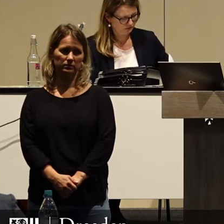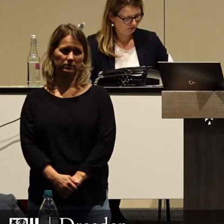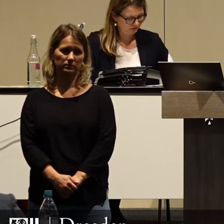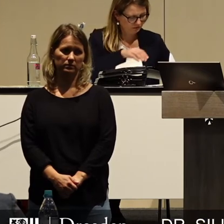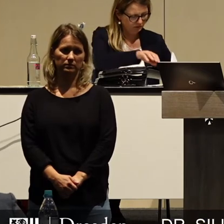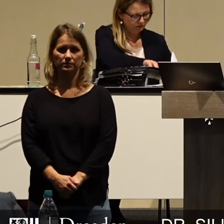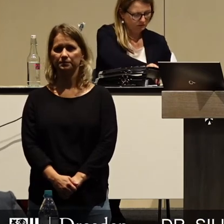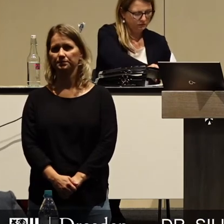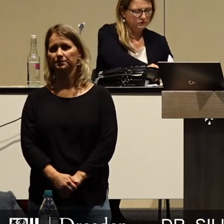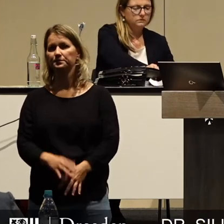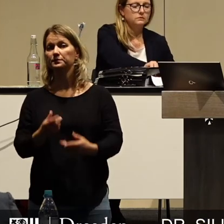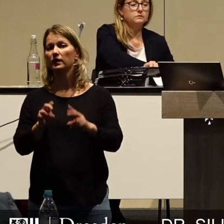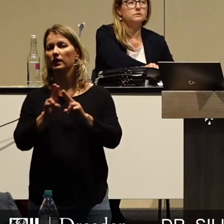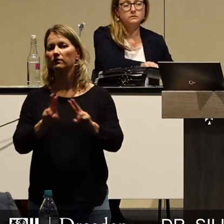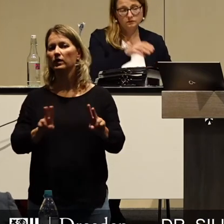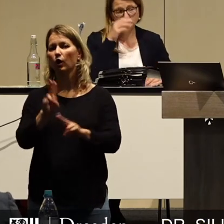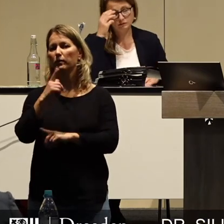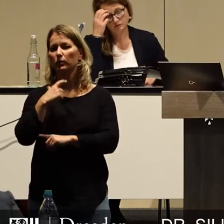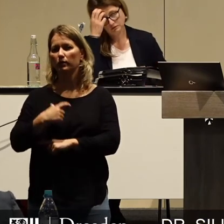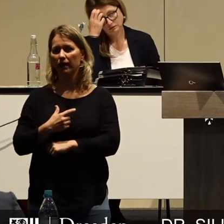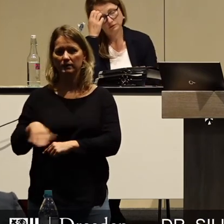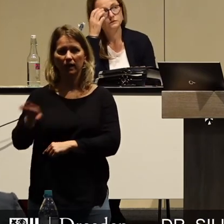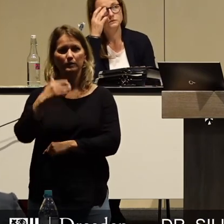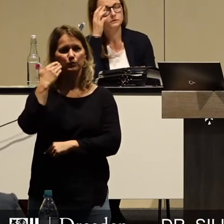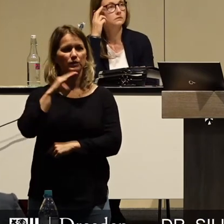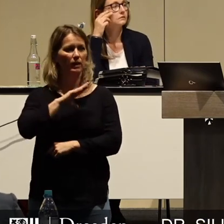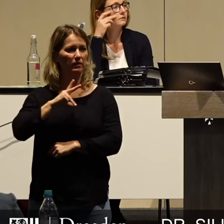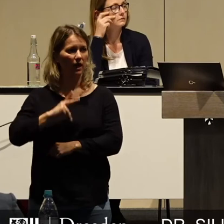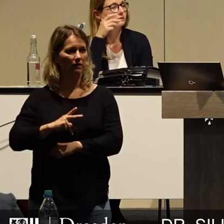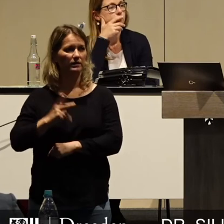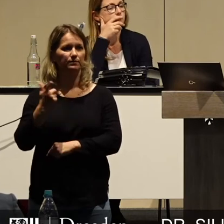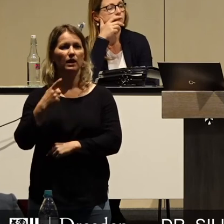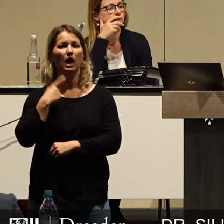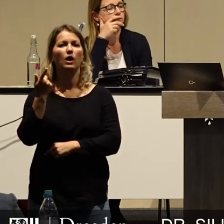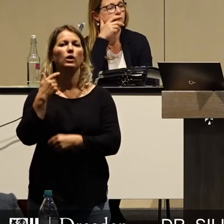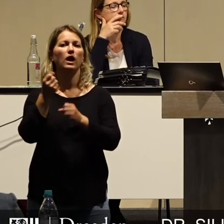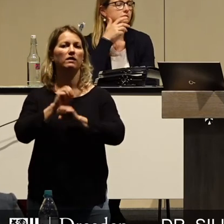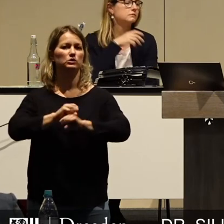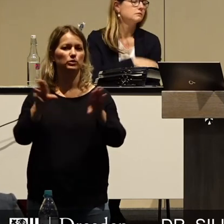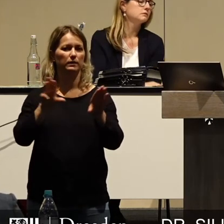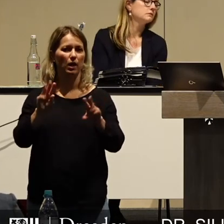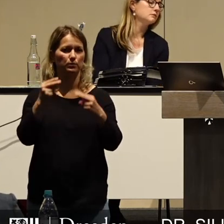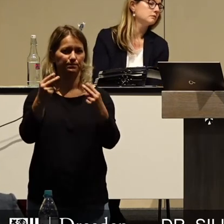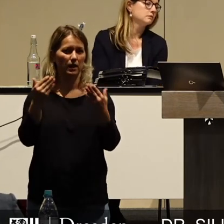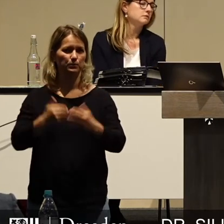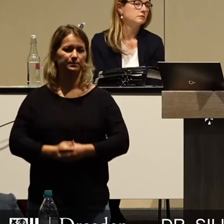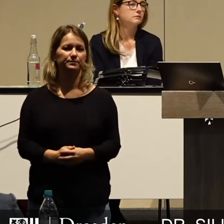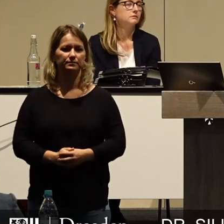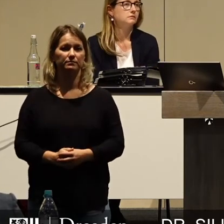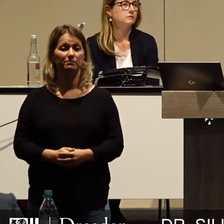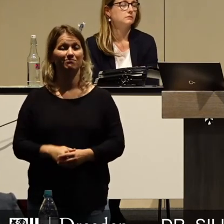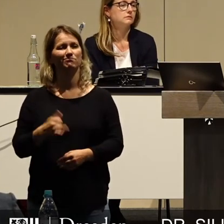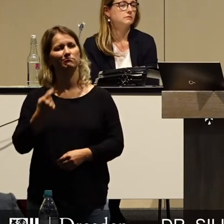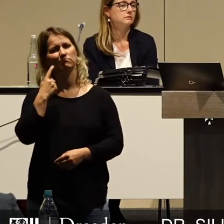Sehr geehrter Herr Oberbürgermeister, sehr geehrte Damen und Herren, auch meine Herrschaften am Livestream. In Dresden leben derzeit etwa